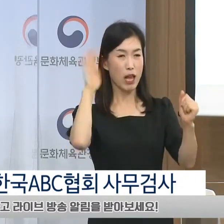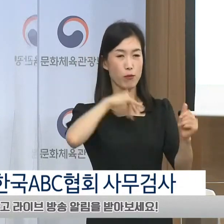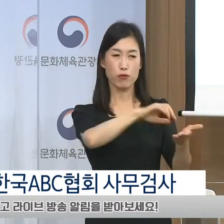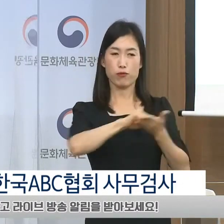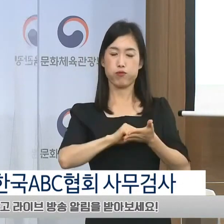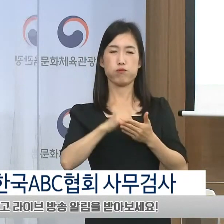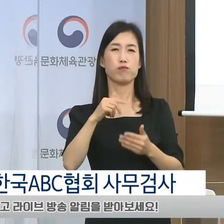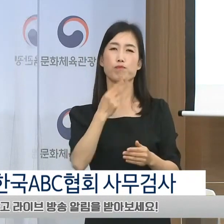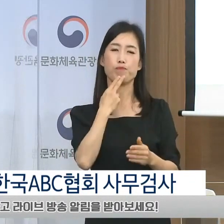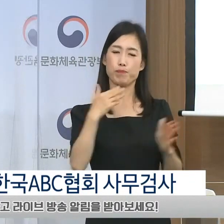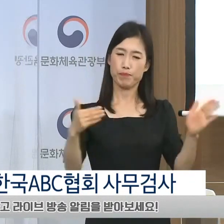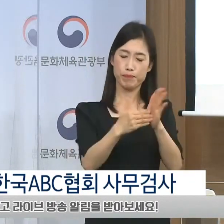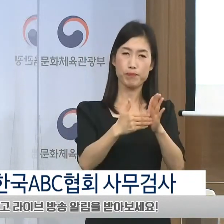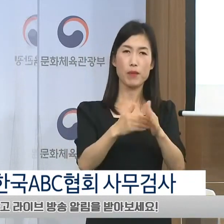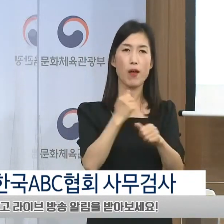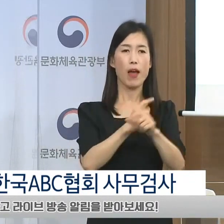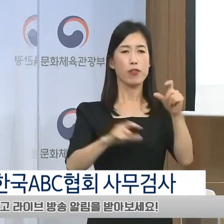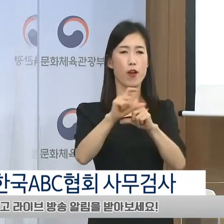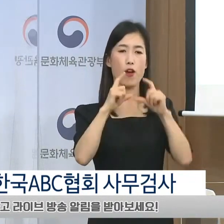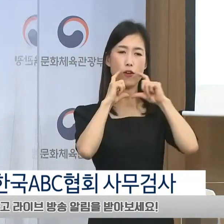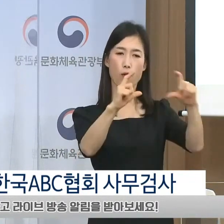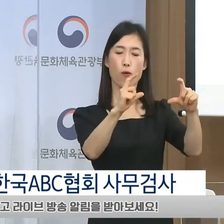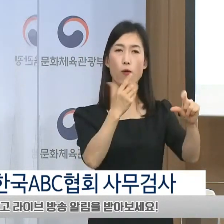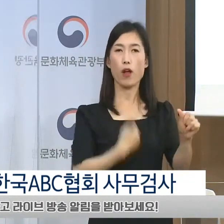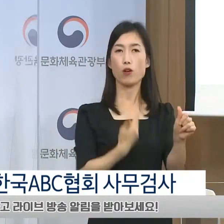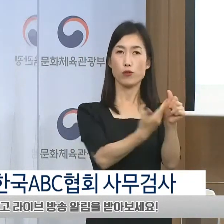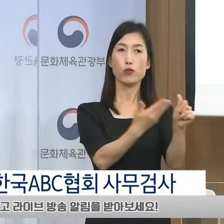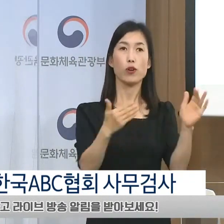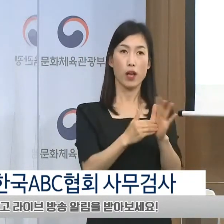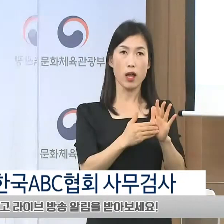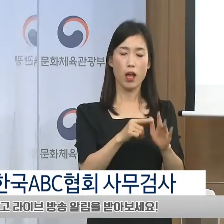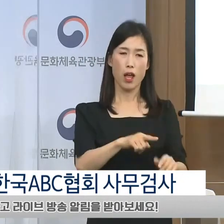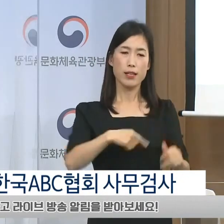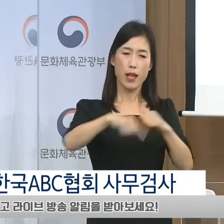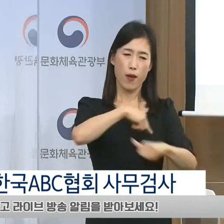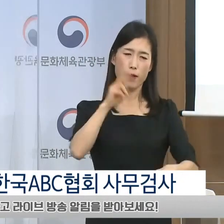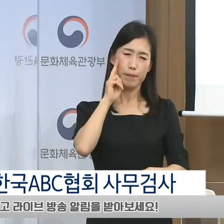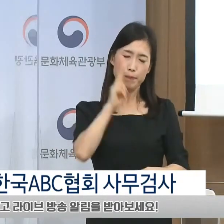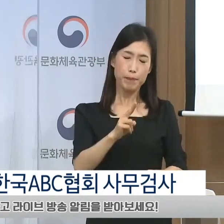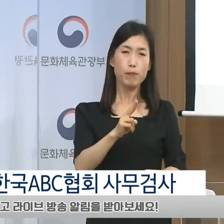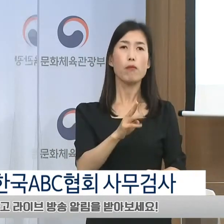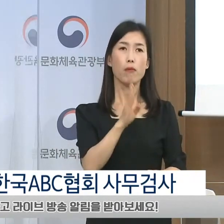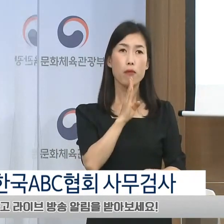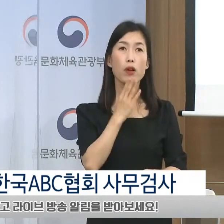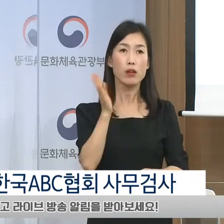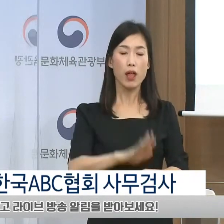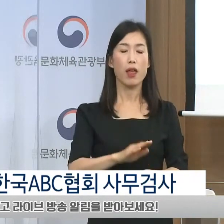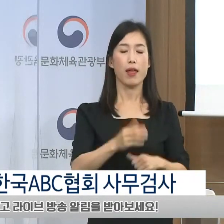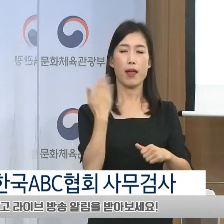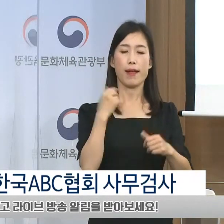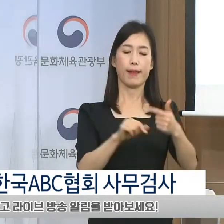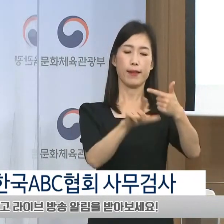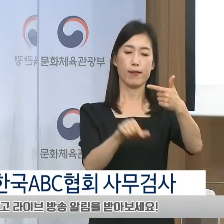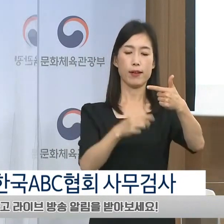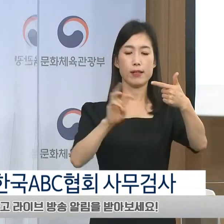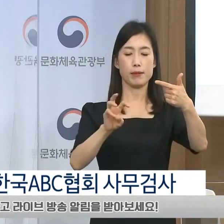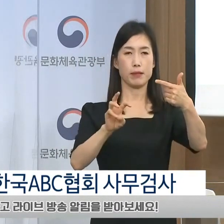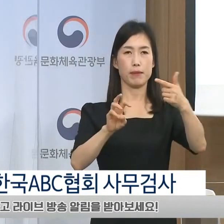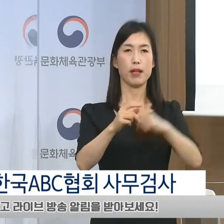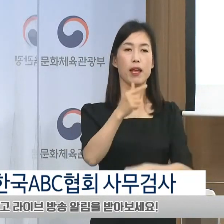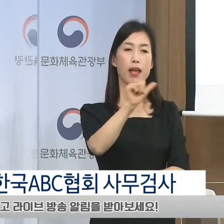조치를 취할 수 있음을 경고하였습니다. 이러한 엄중한 상황에도 불구하고 6월 30일